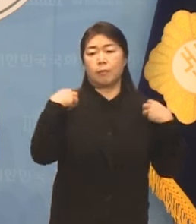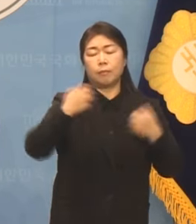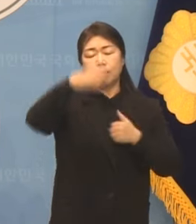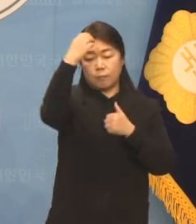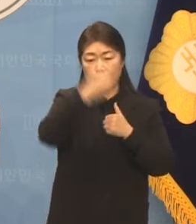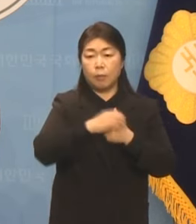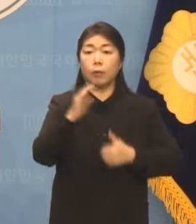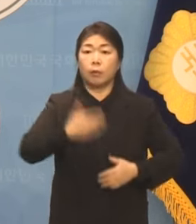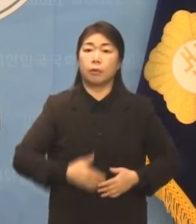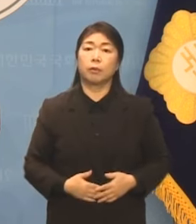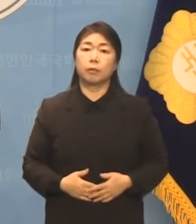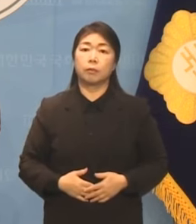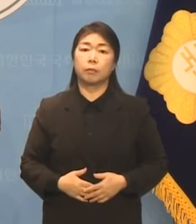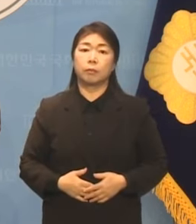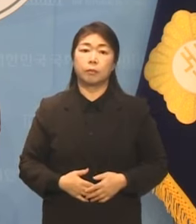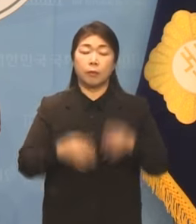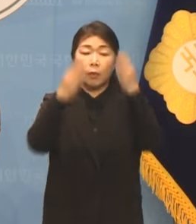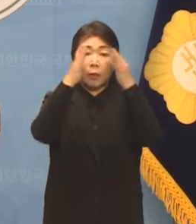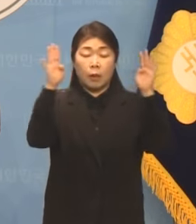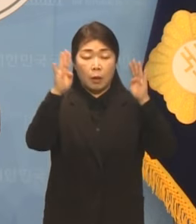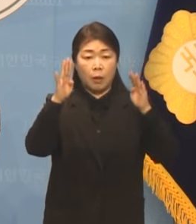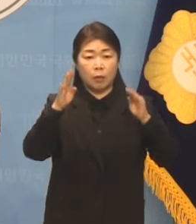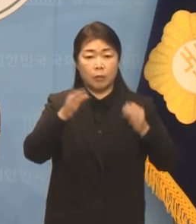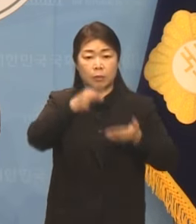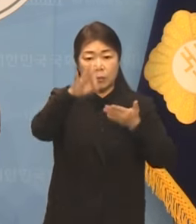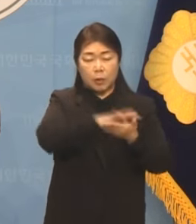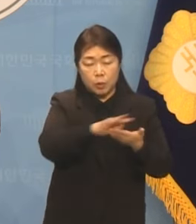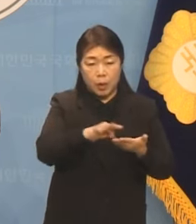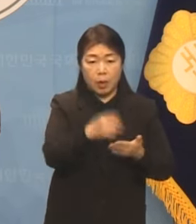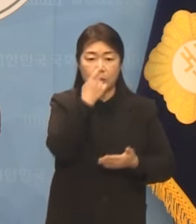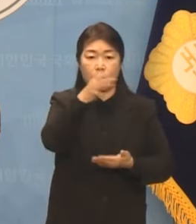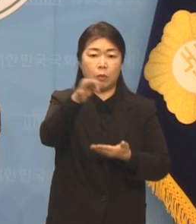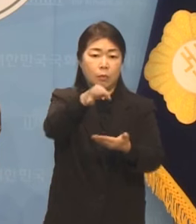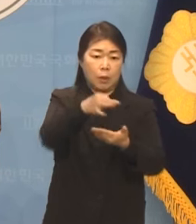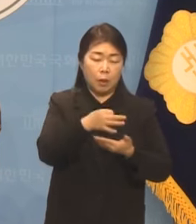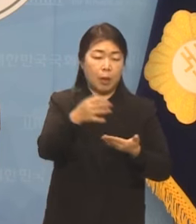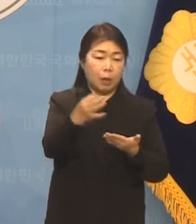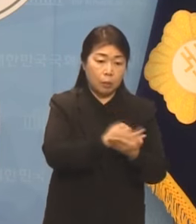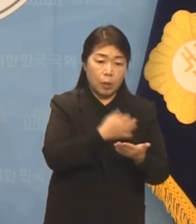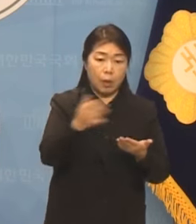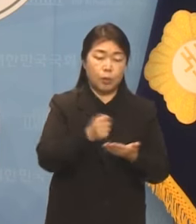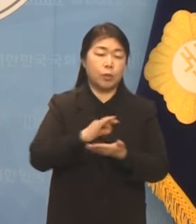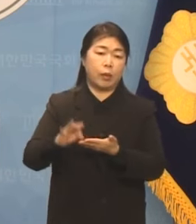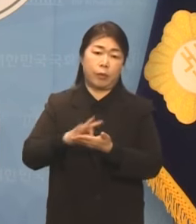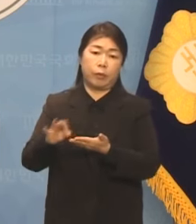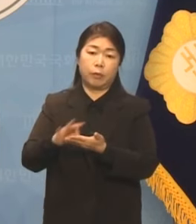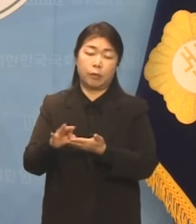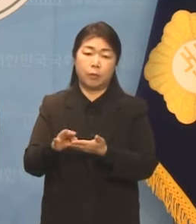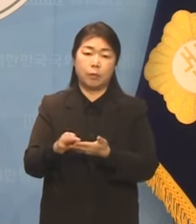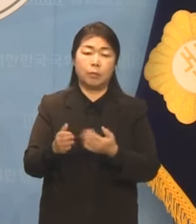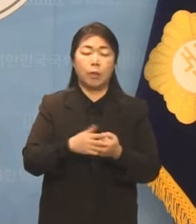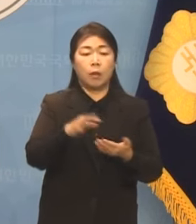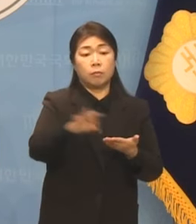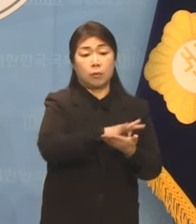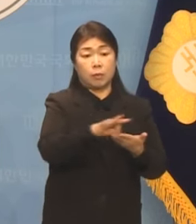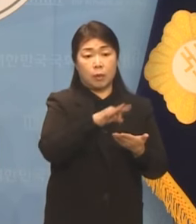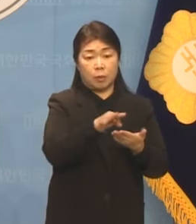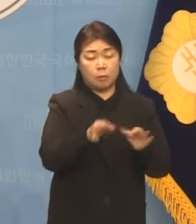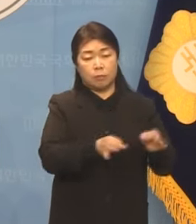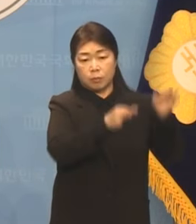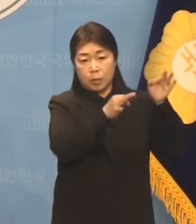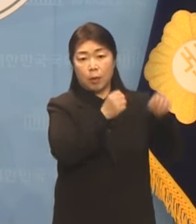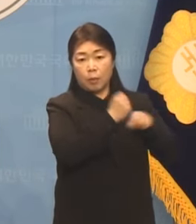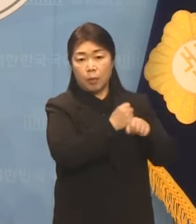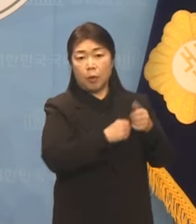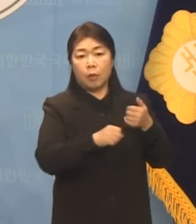대학 재정의 약 70%가 대학 등록금입니다. 부실한 재정 상태에서 등록금을 올린다고